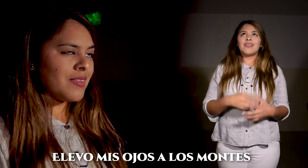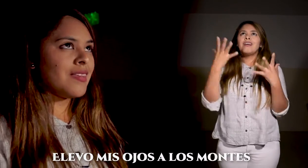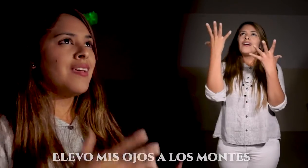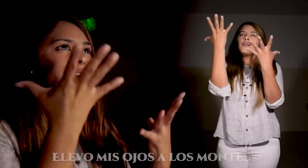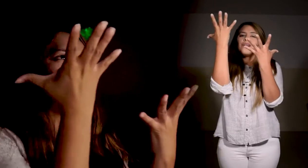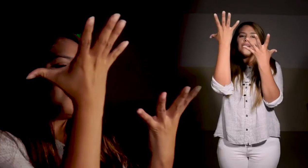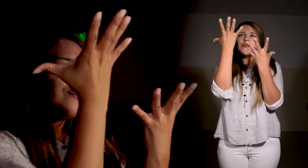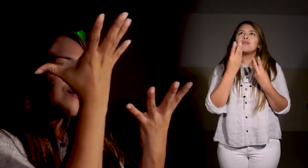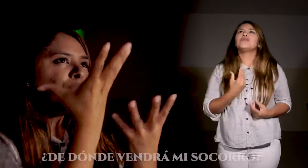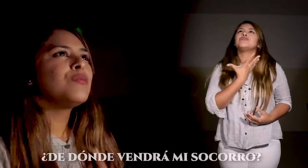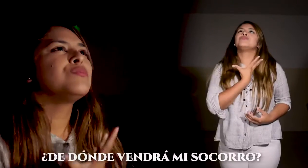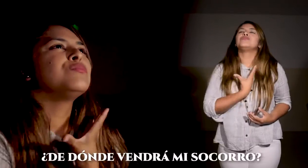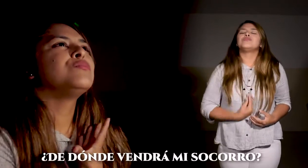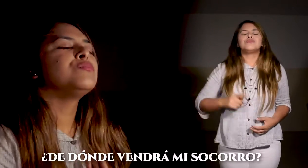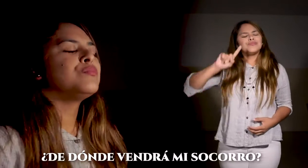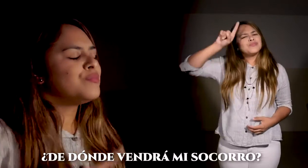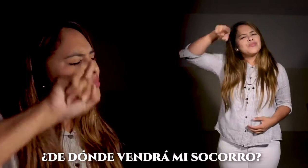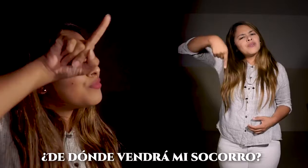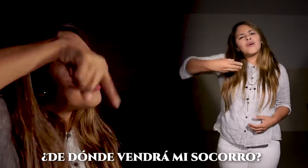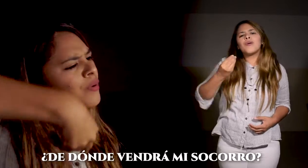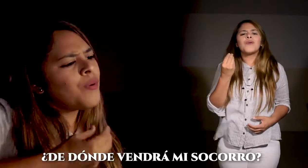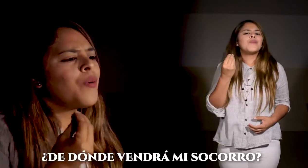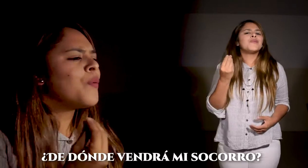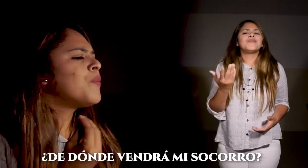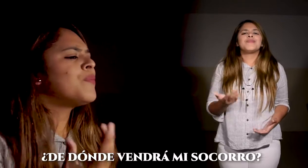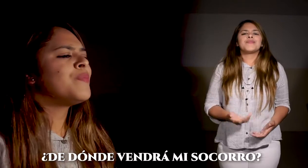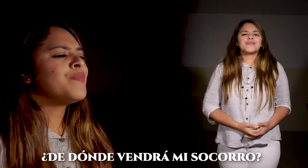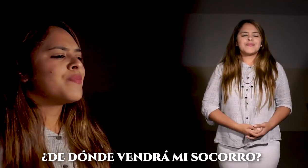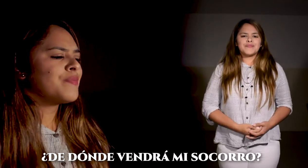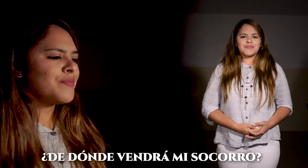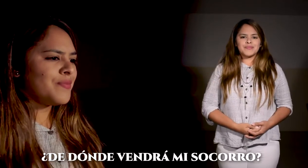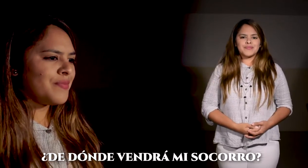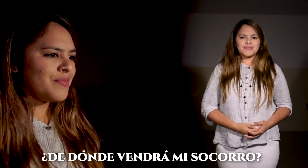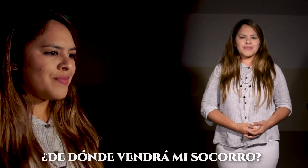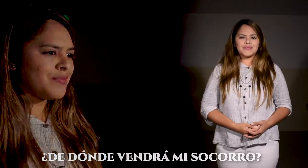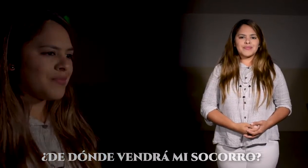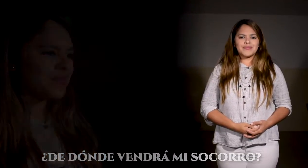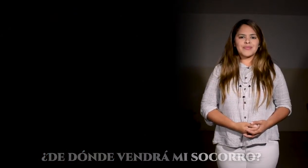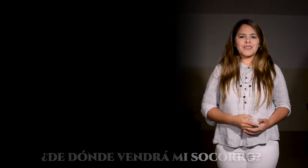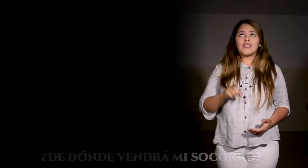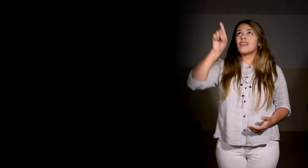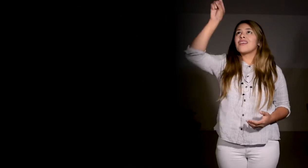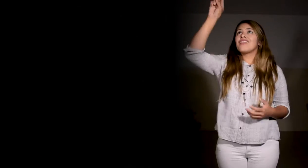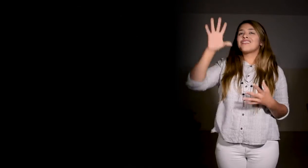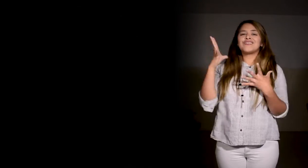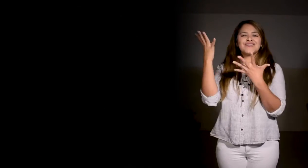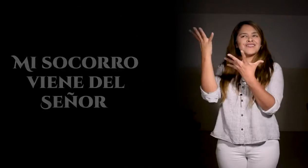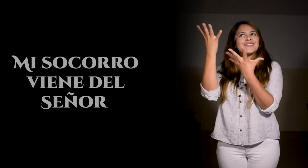de donde vendrá mi socorro, mi